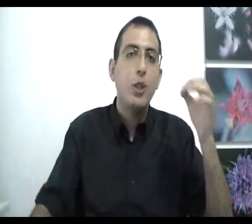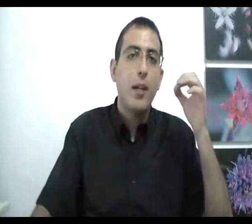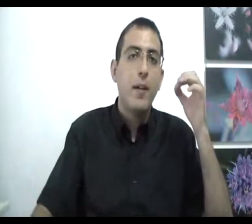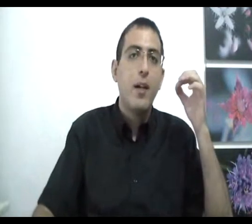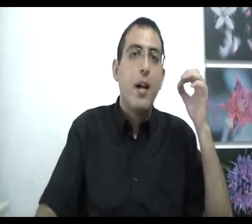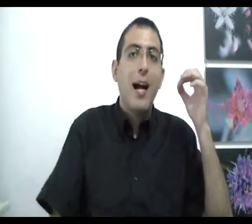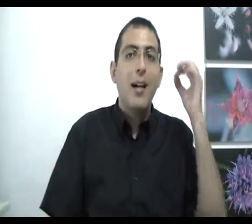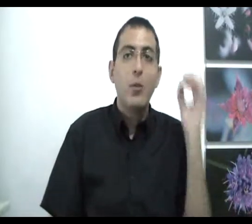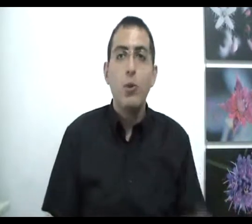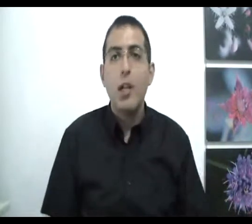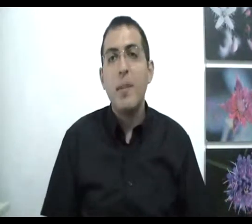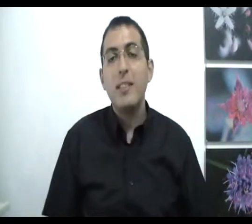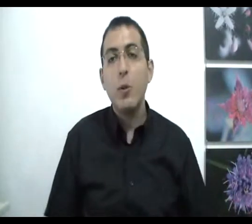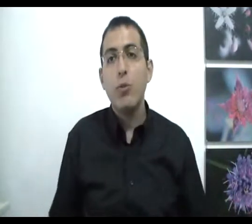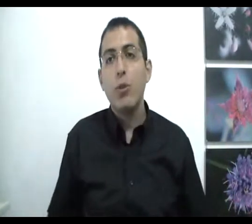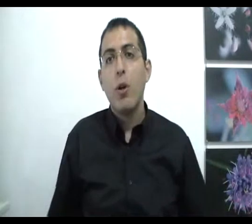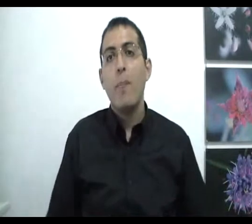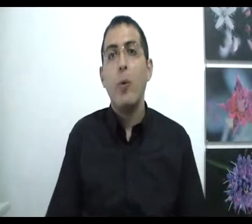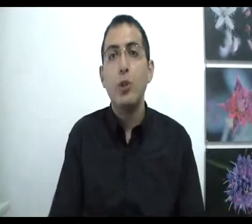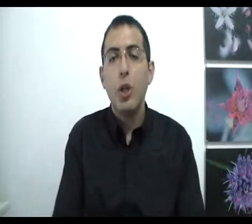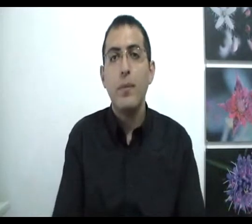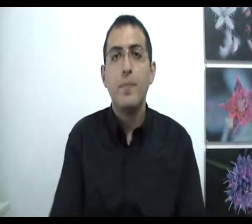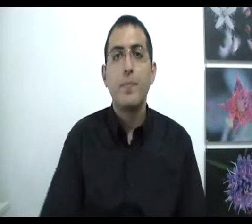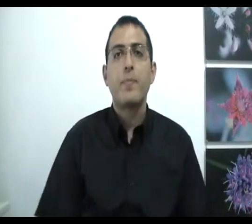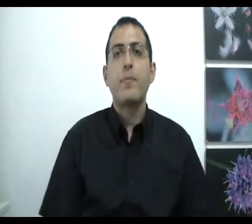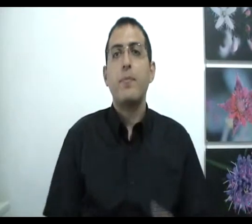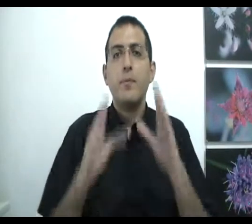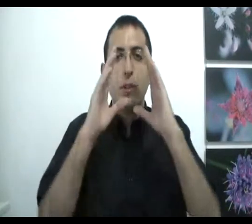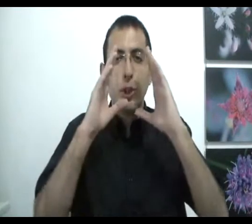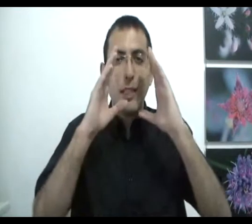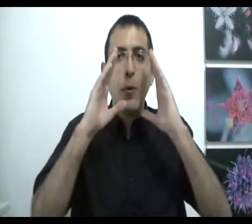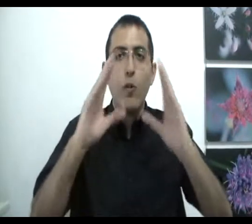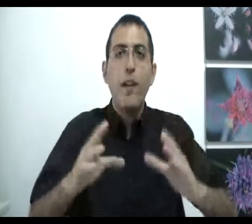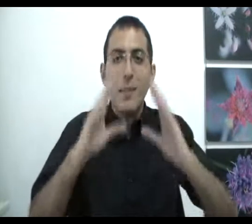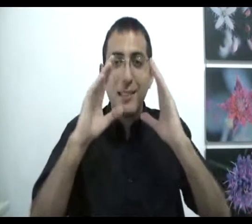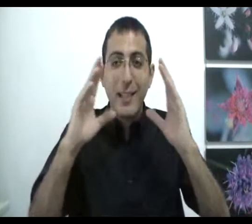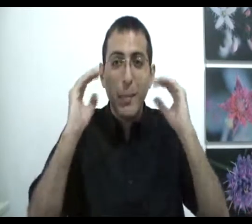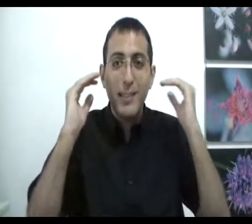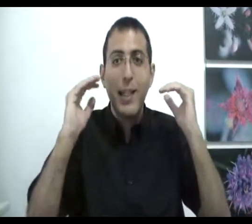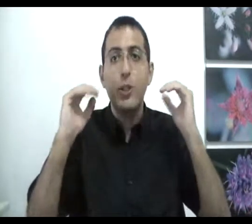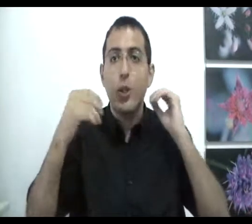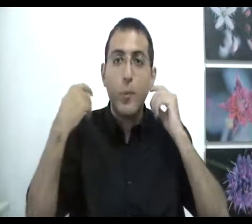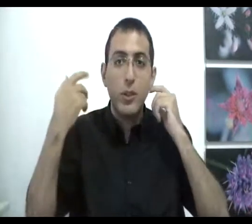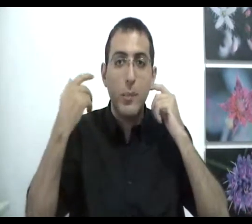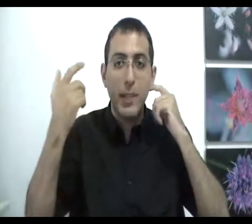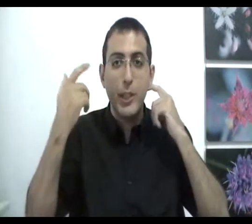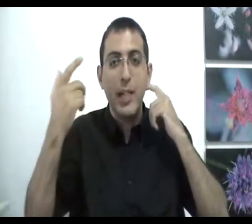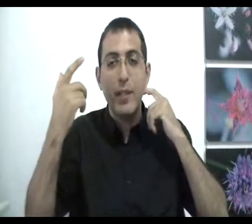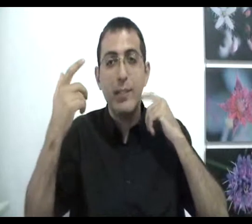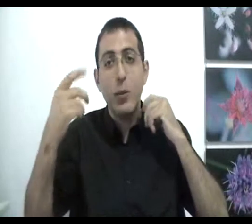שהאחדות של המציאות פירושו שאדם חווה מסתכל בסכל שלו למרות שזה קשה להבין איך זה